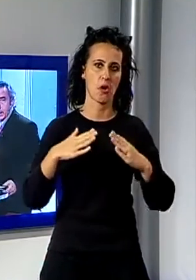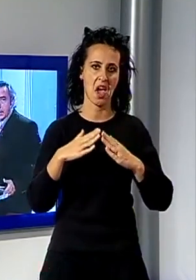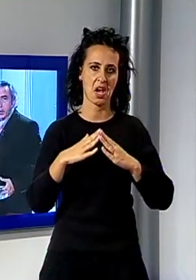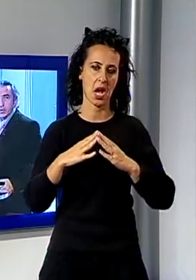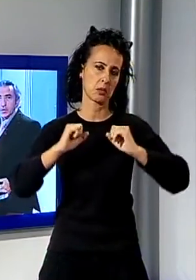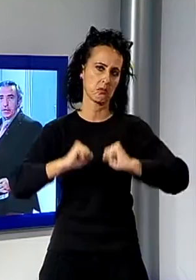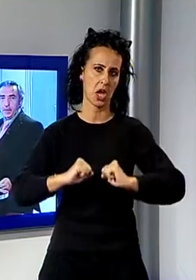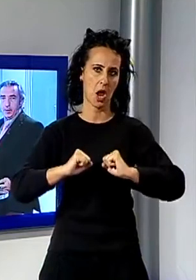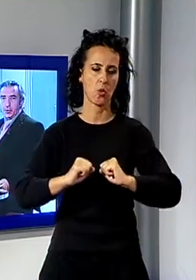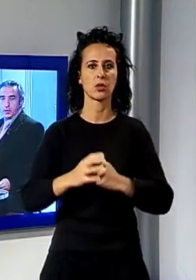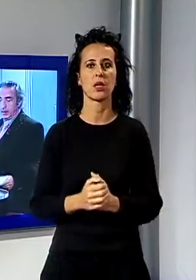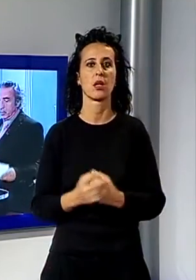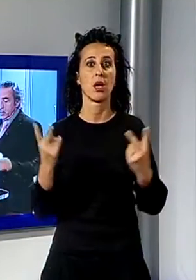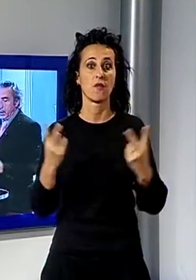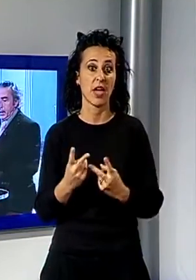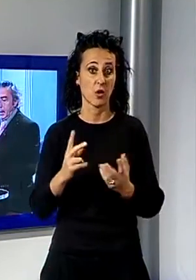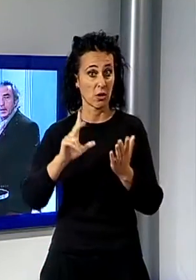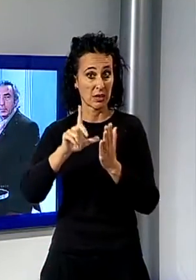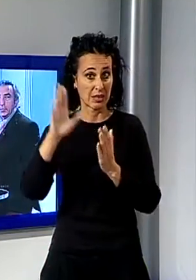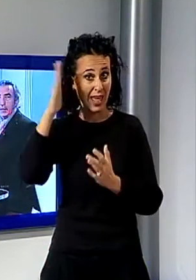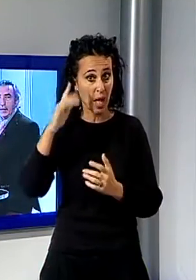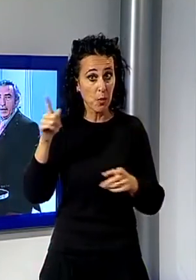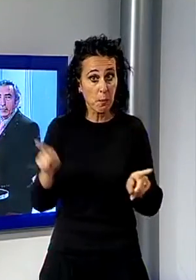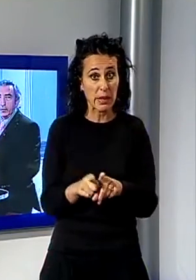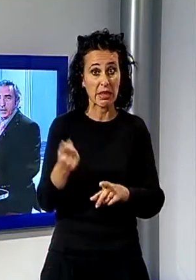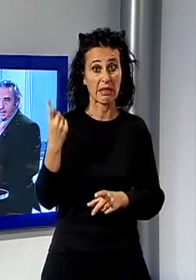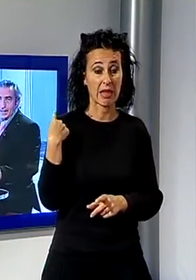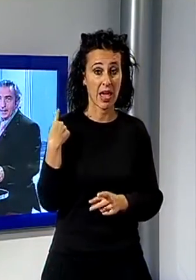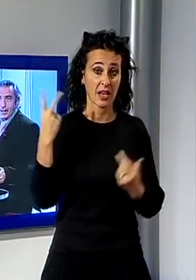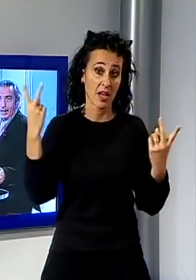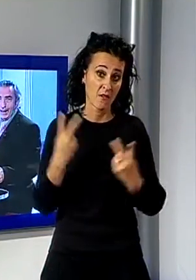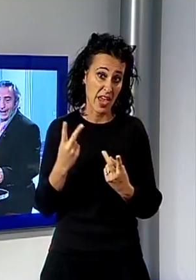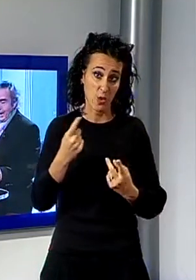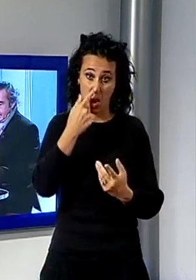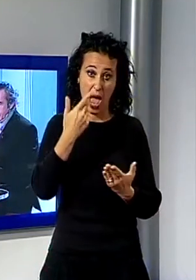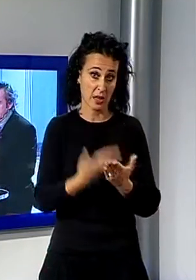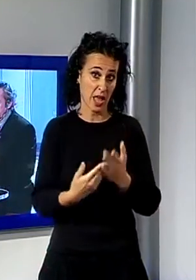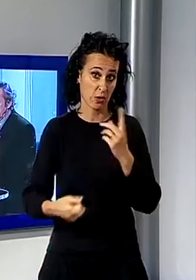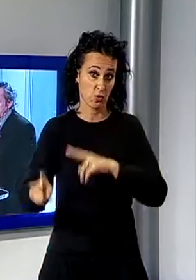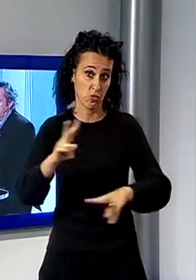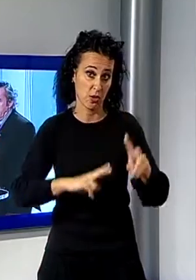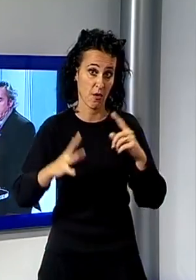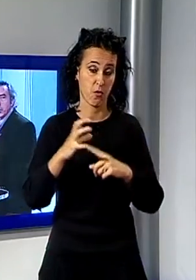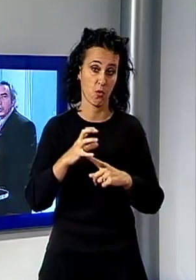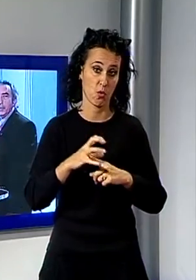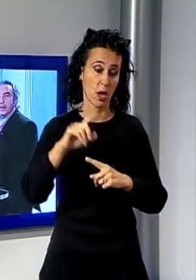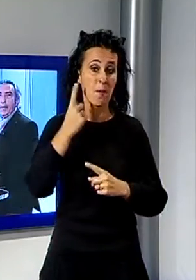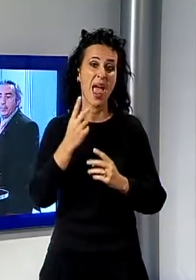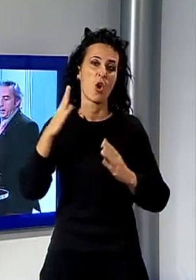che sarebbe consigliabile in una giornata come quella di ieri più che andare ai funghi e starsene magari a casa. A proposito di maltempo, la